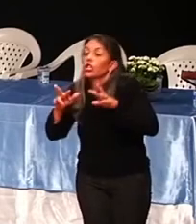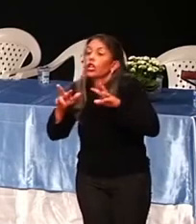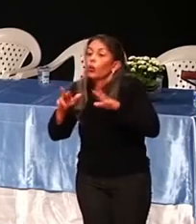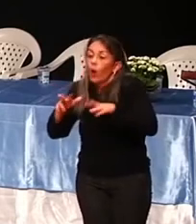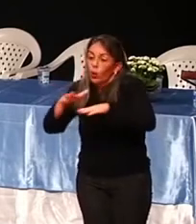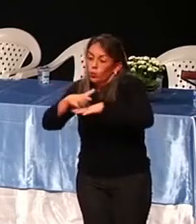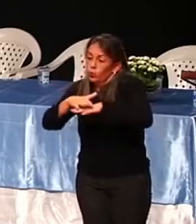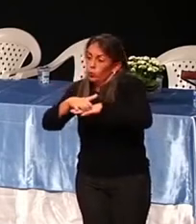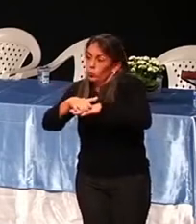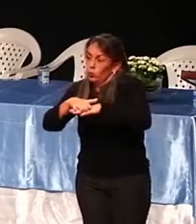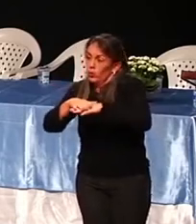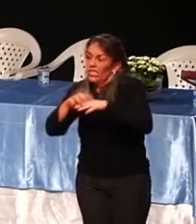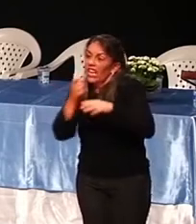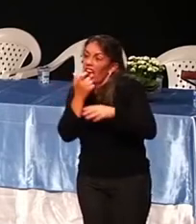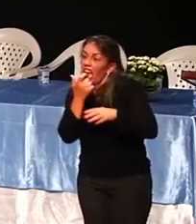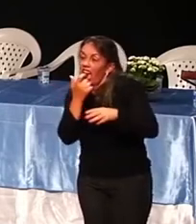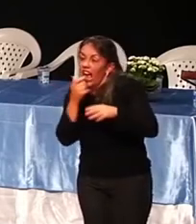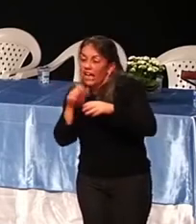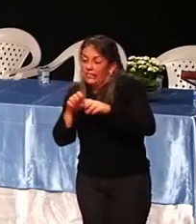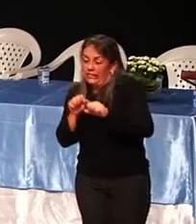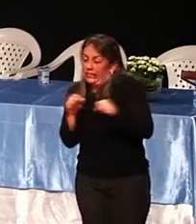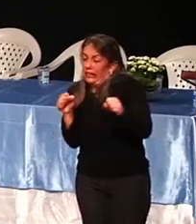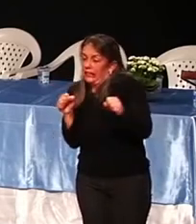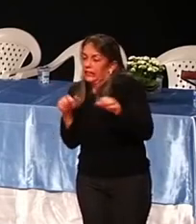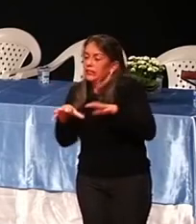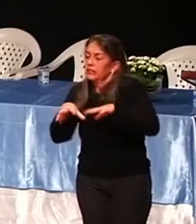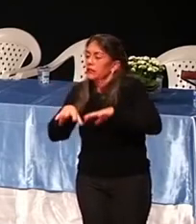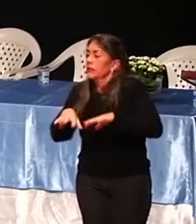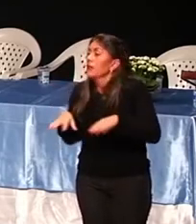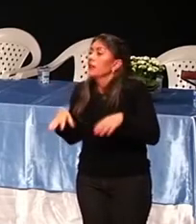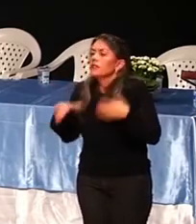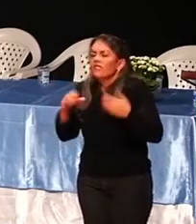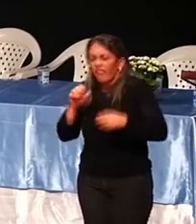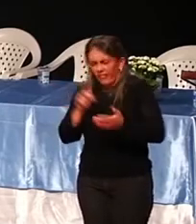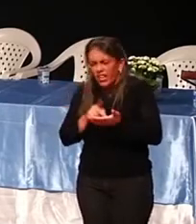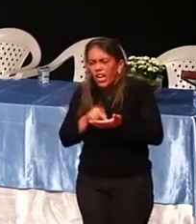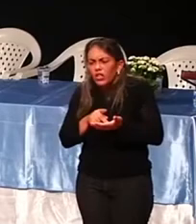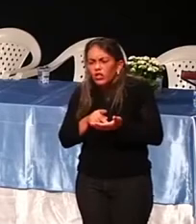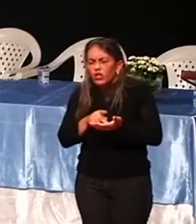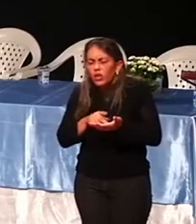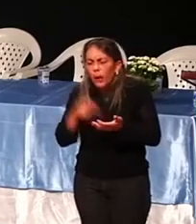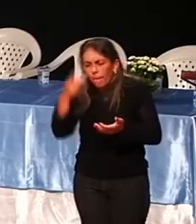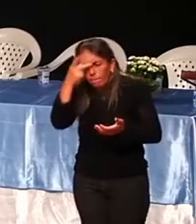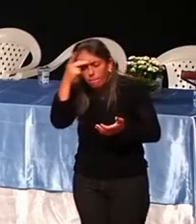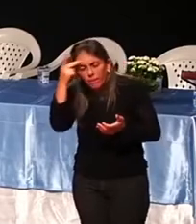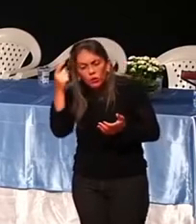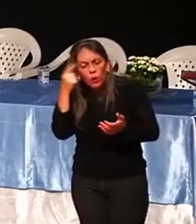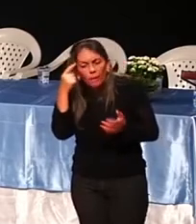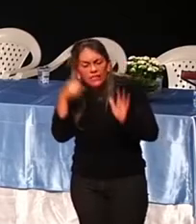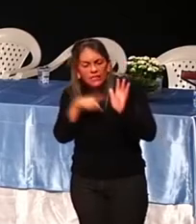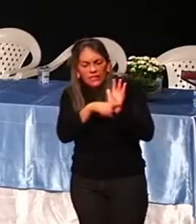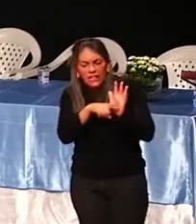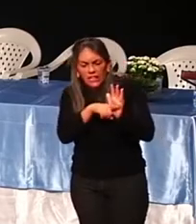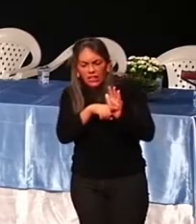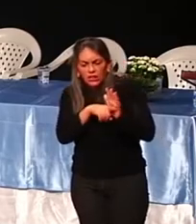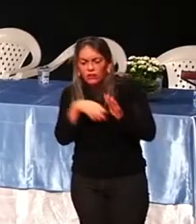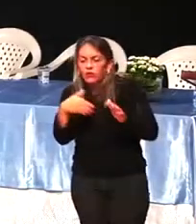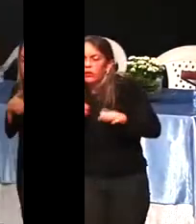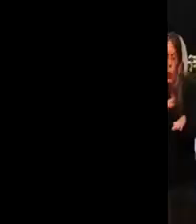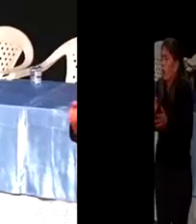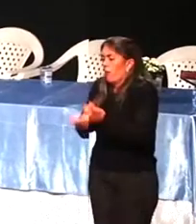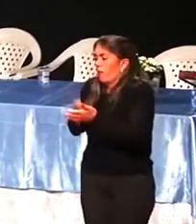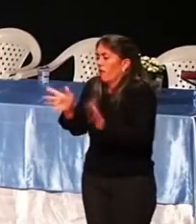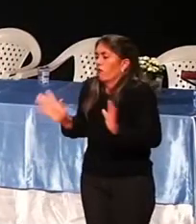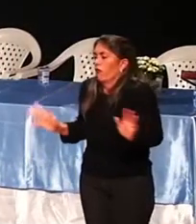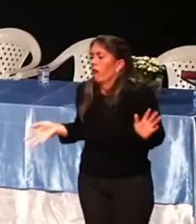Será que isso é verdade? Será que as pessoas negativas adoecem mais? Aquela mal-humorada que fala, bom dia, só se for